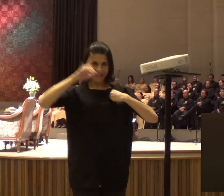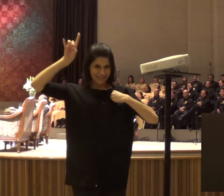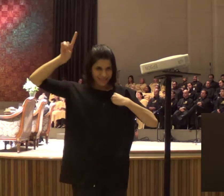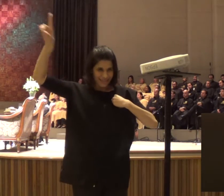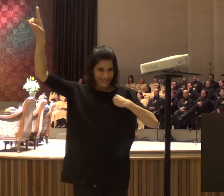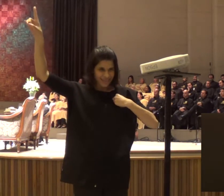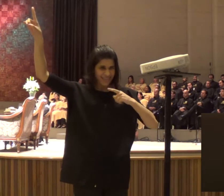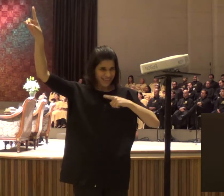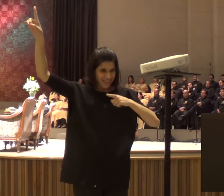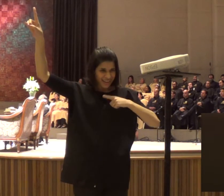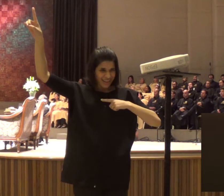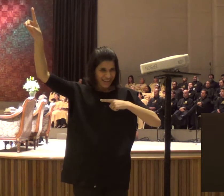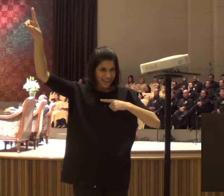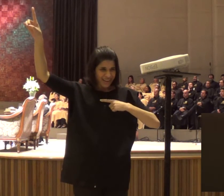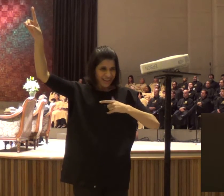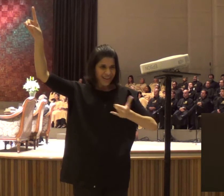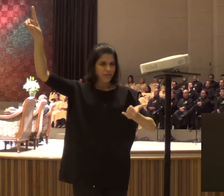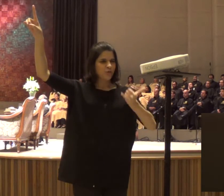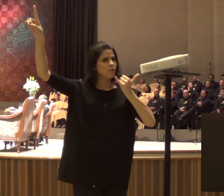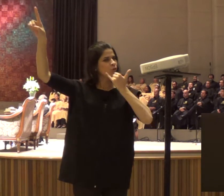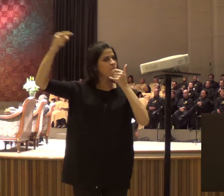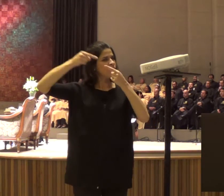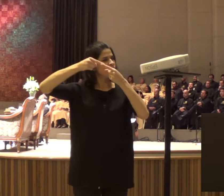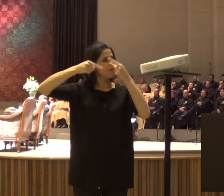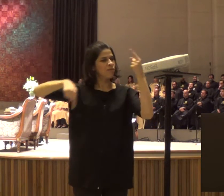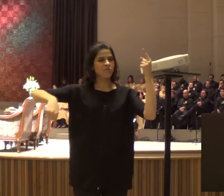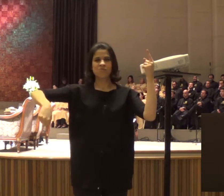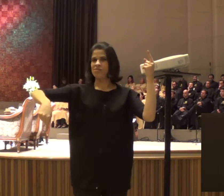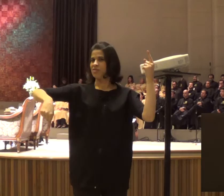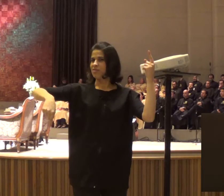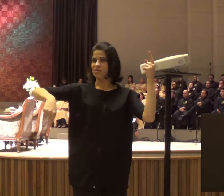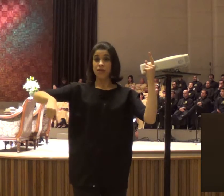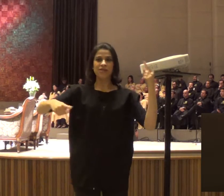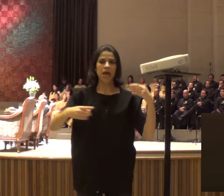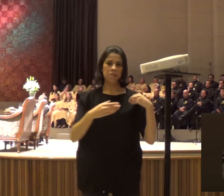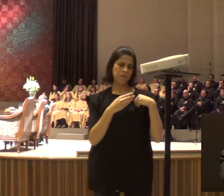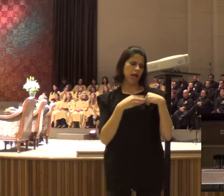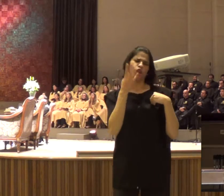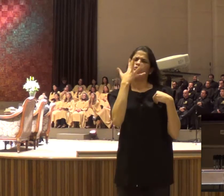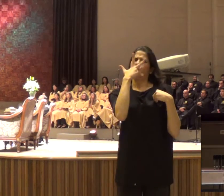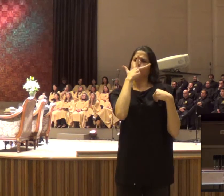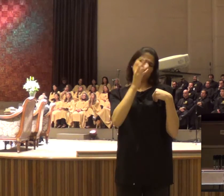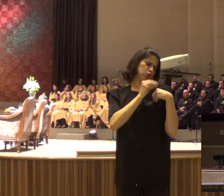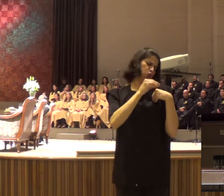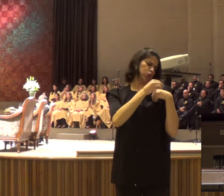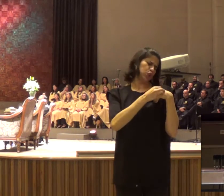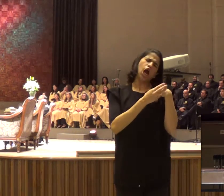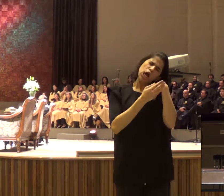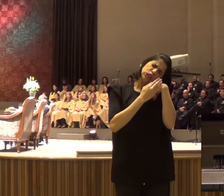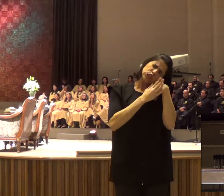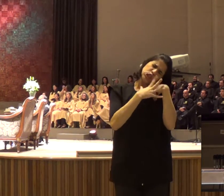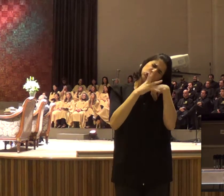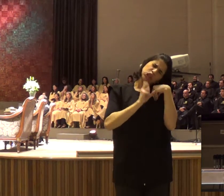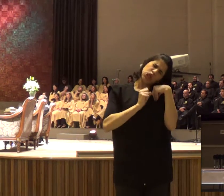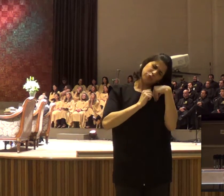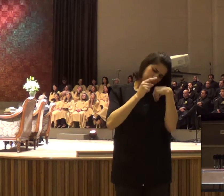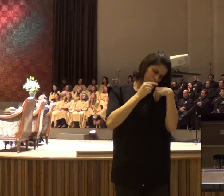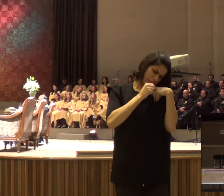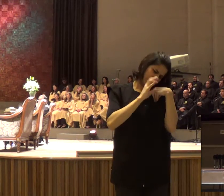se você não quer, largar, o seu pecado, você pode ficar, na casa de Deus, mas, a bênção de Deus, não vai ser